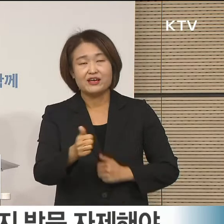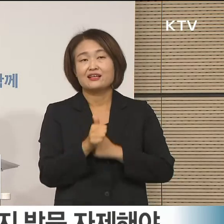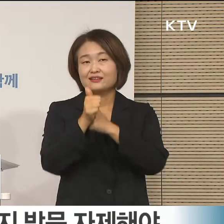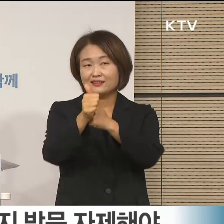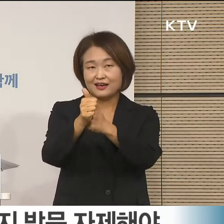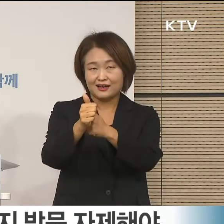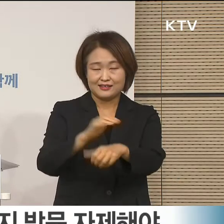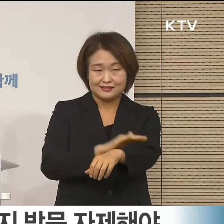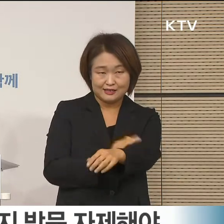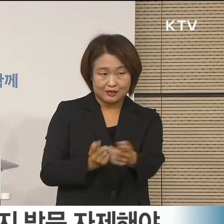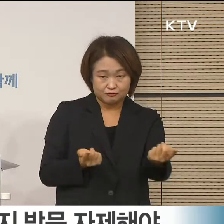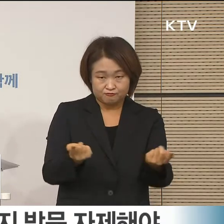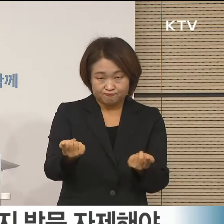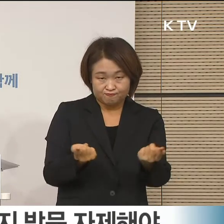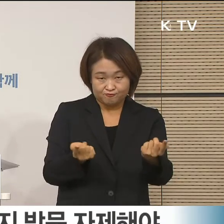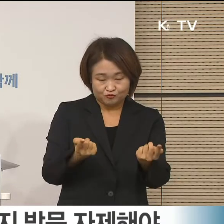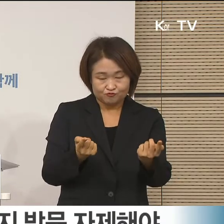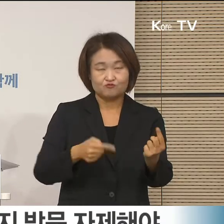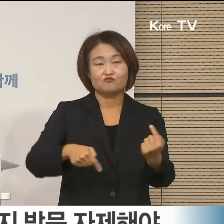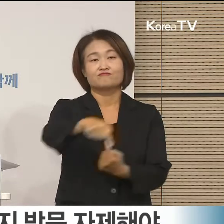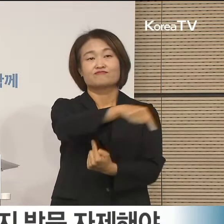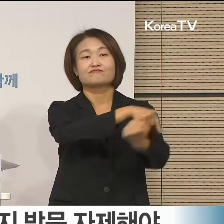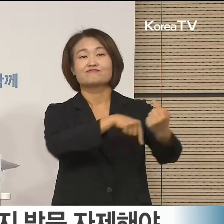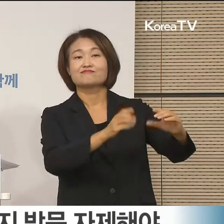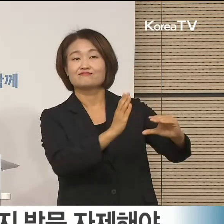효율적으로 운영하고 있습니다.